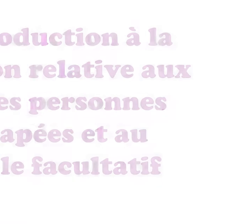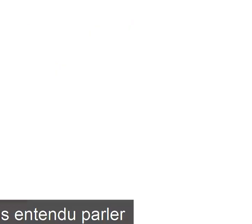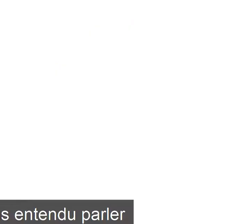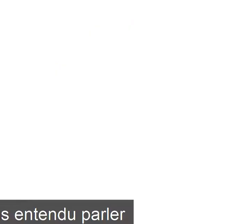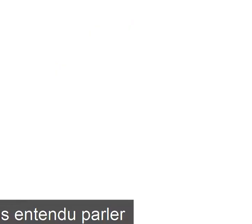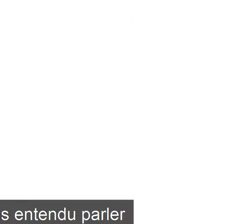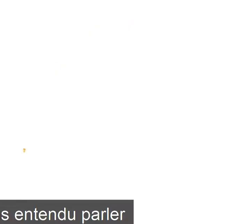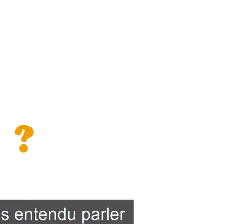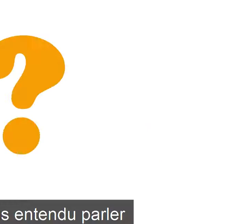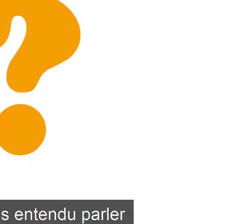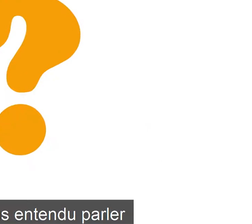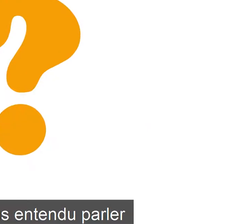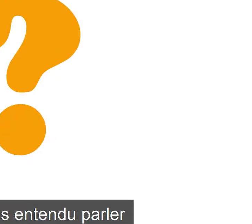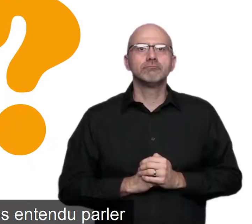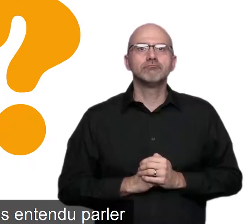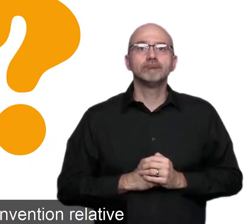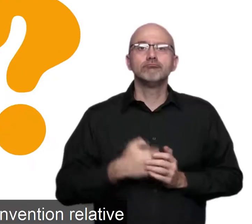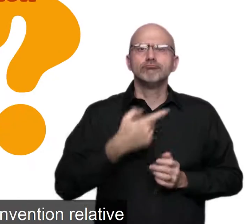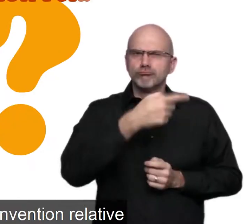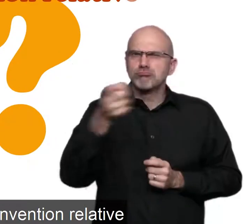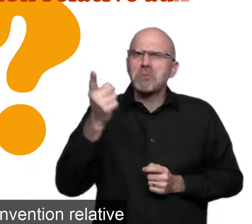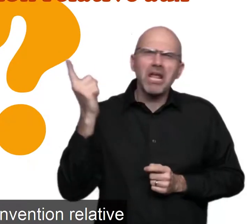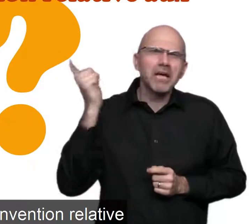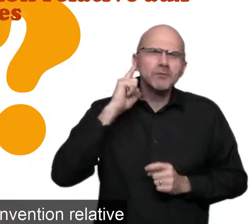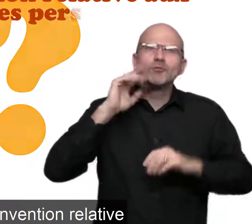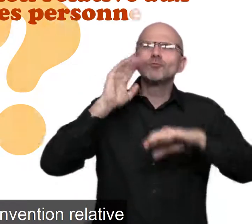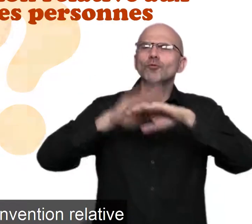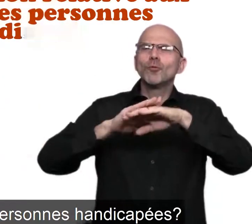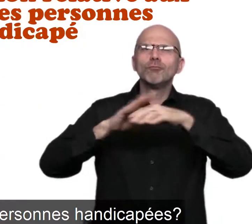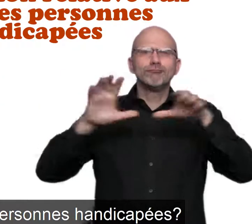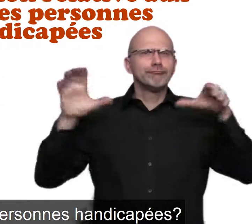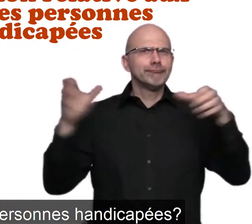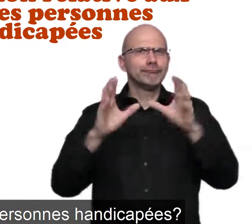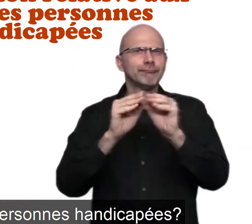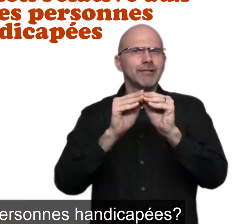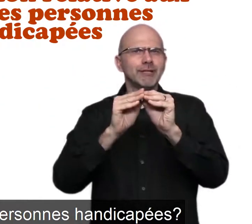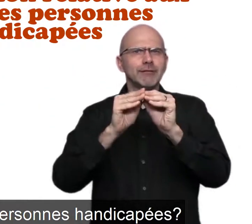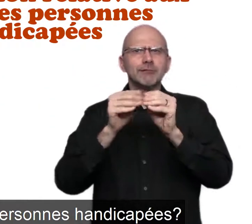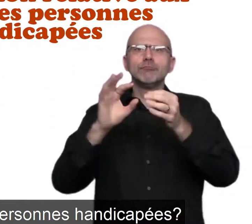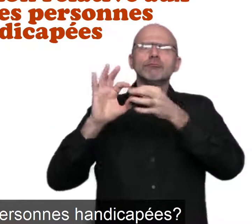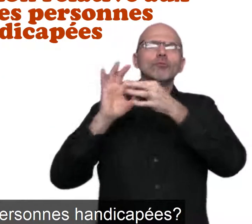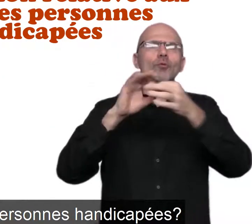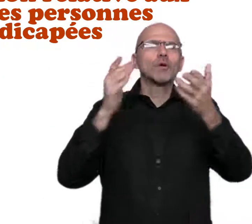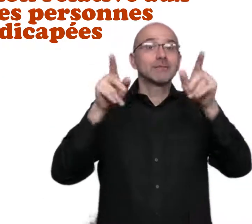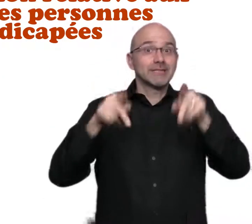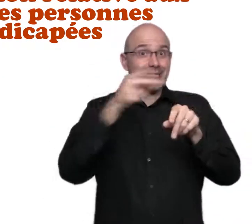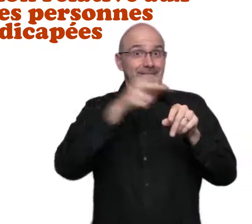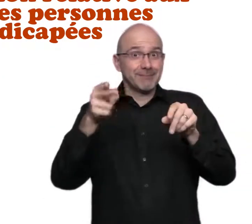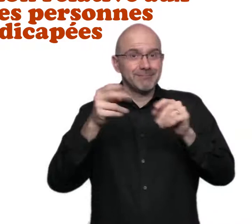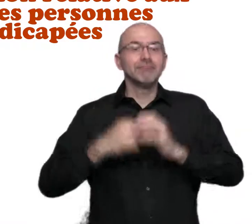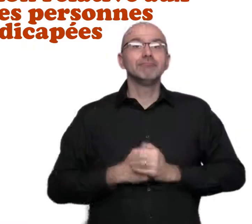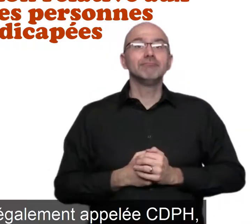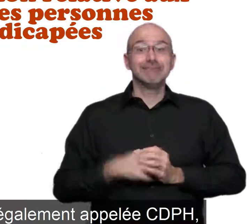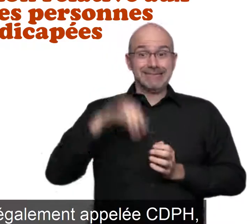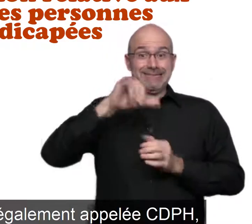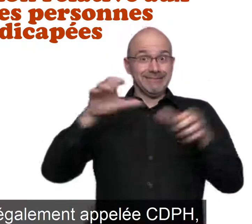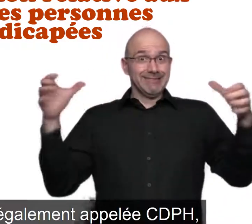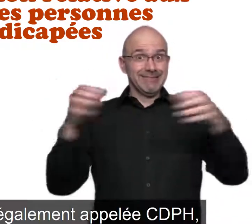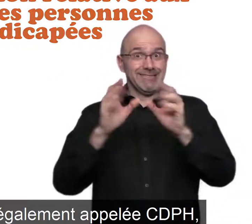Avez-vous entendu parler de la Convention relative aux droits des personnes handicapées? Cette convention,